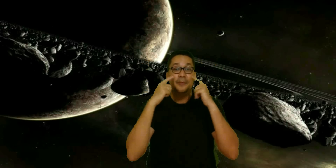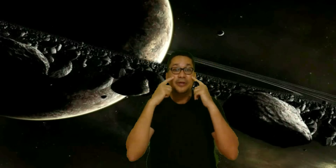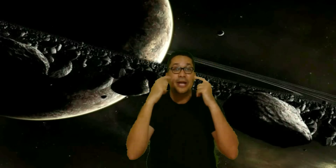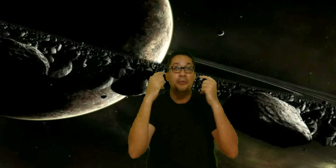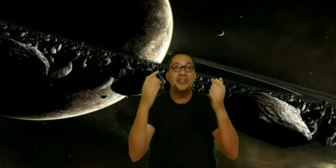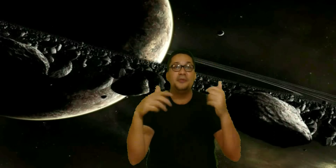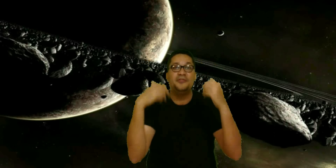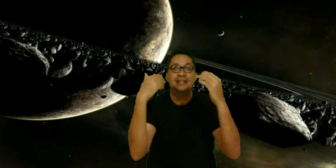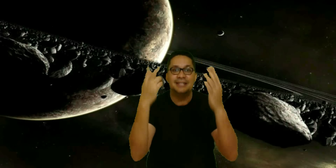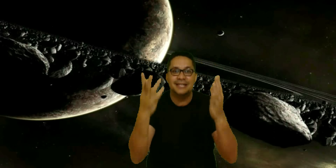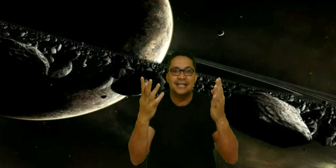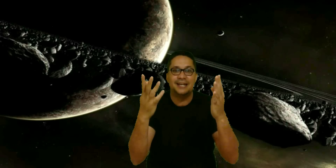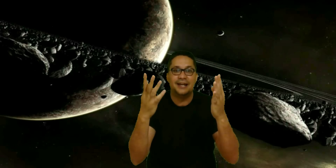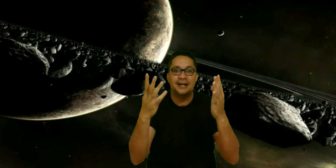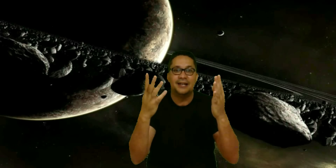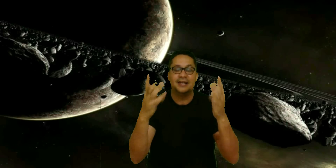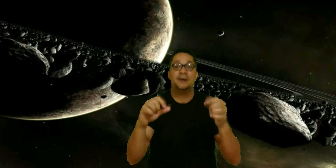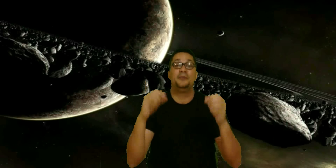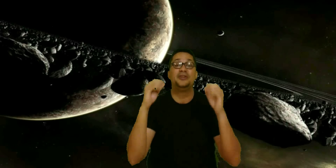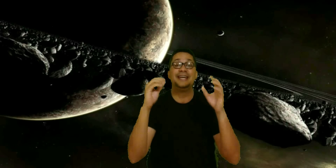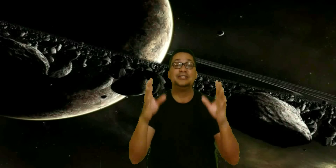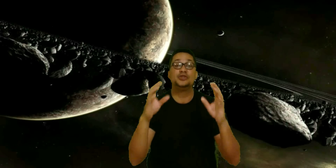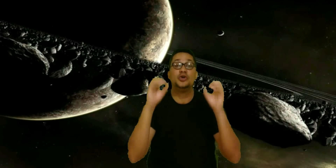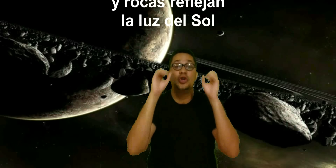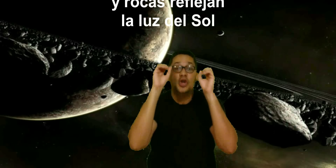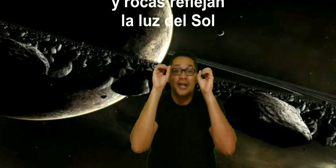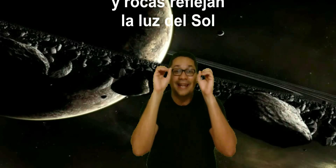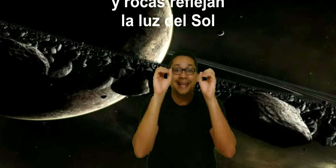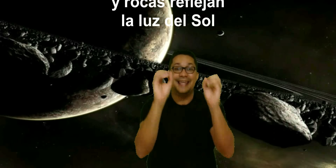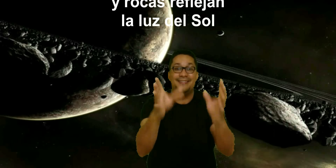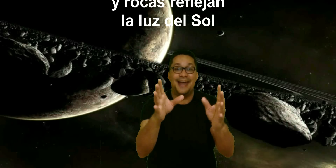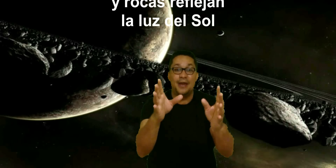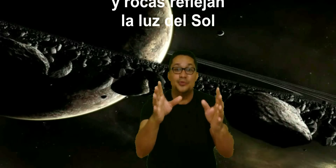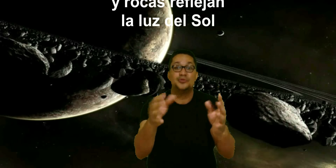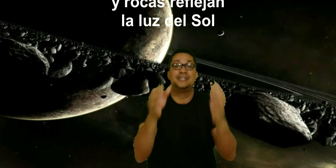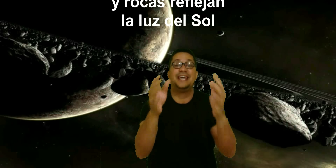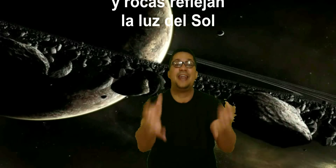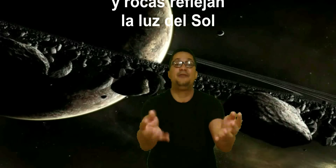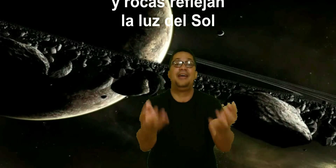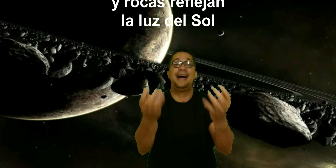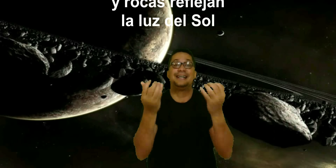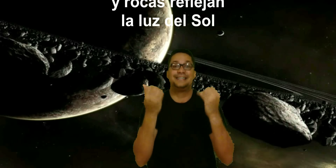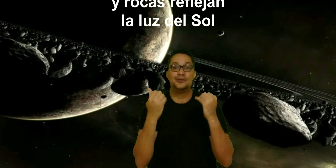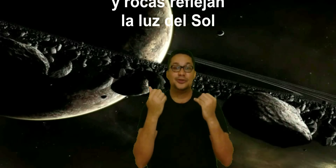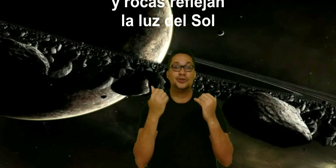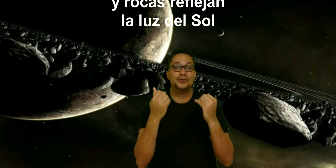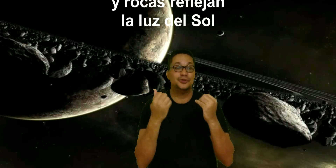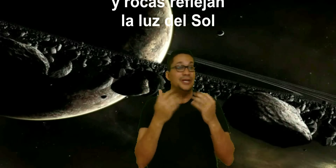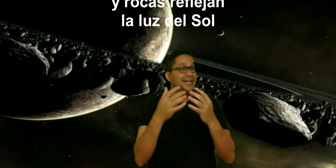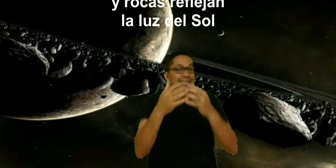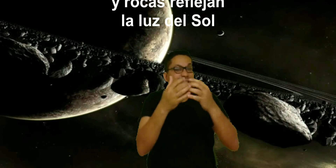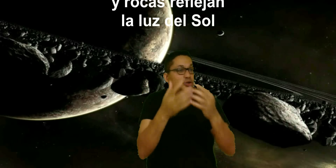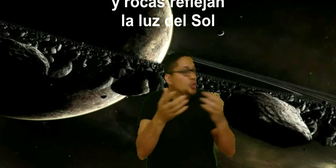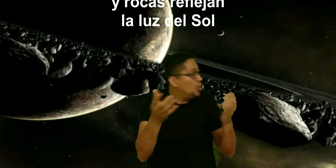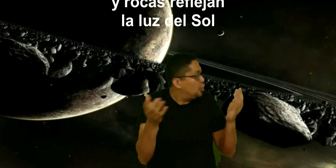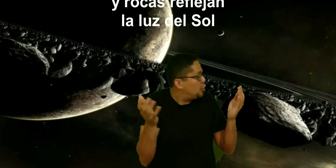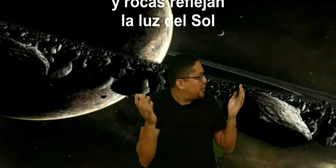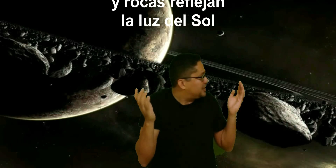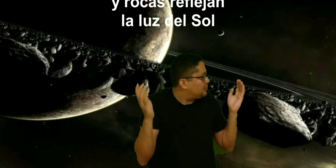por qué no podemos ver desde la Tierra? Porque el Sol le da la luz y refleja hacia nosotros. Y es todo lo que estamos